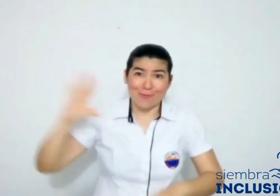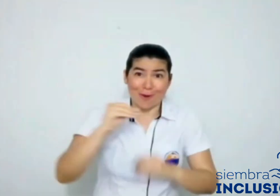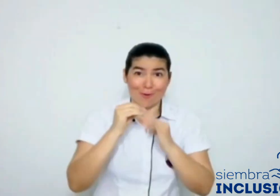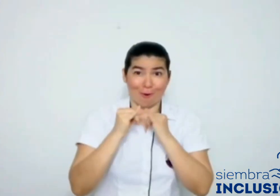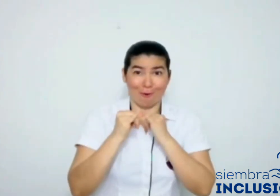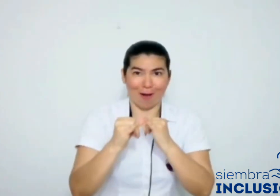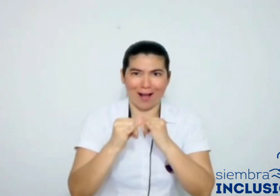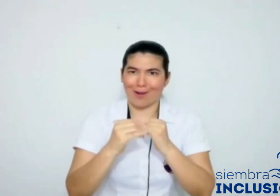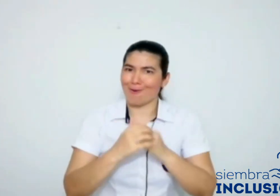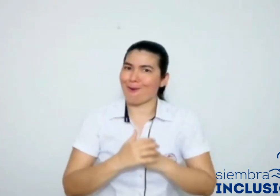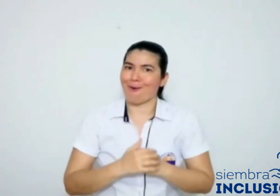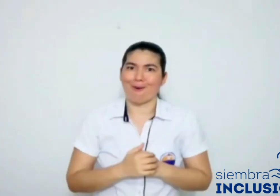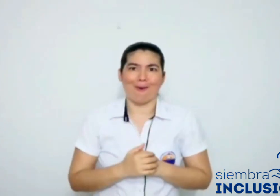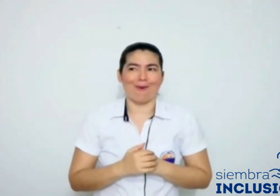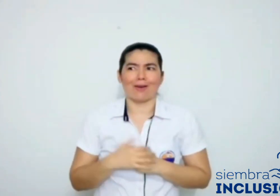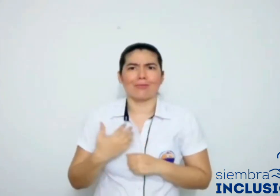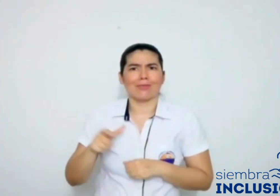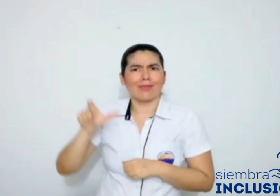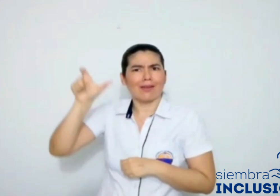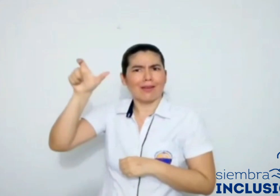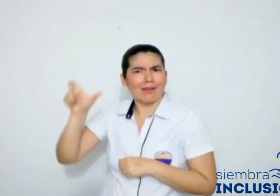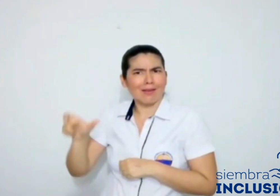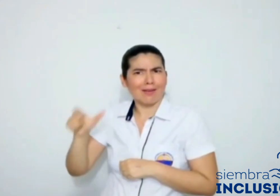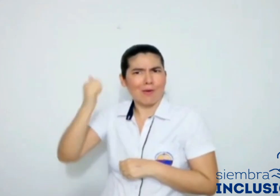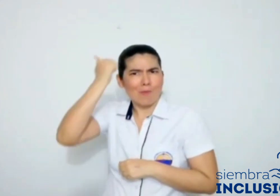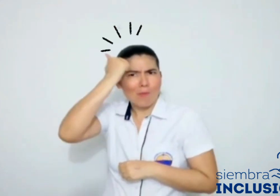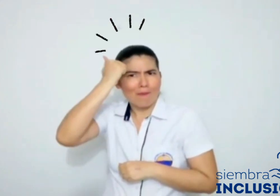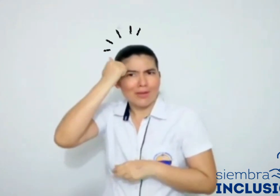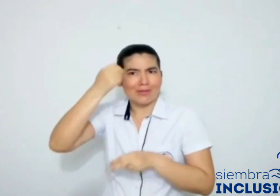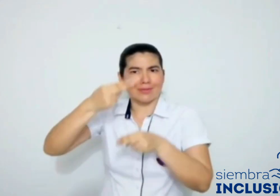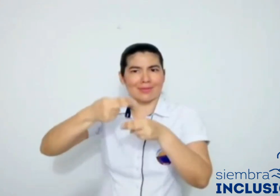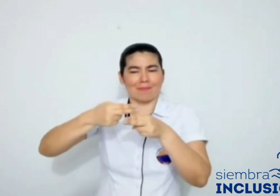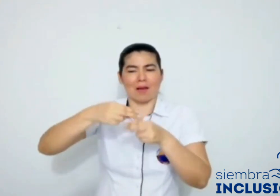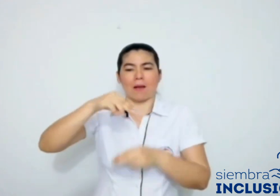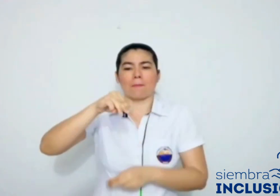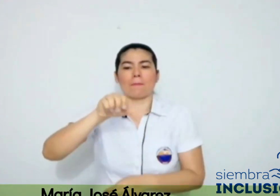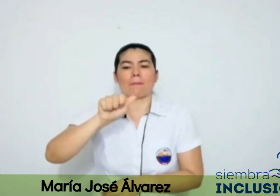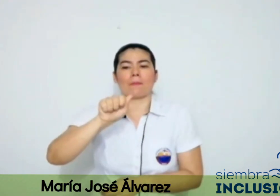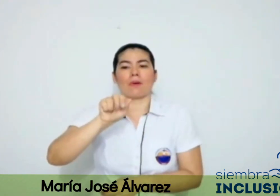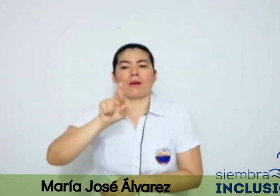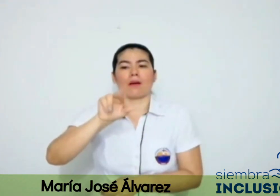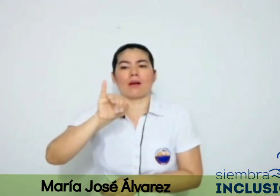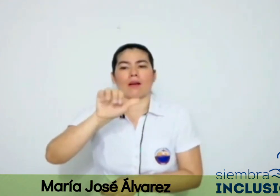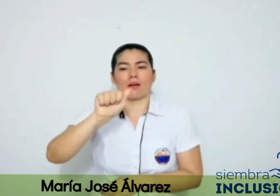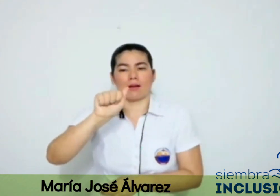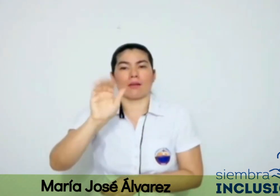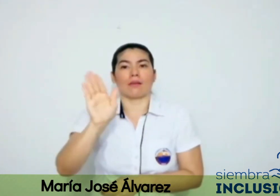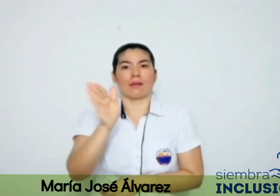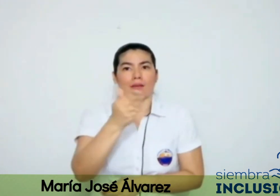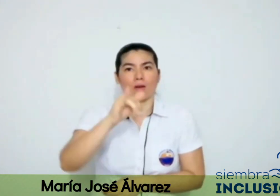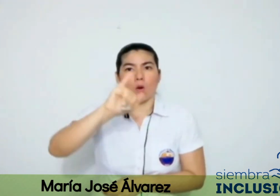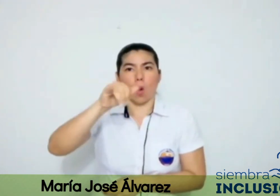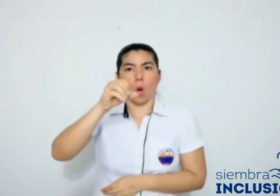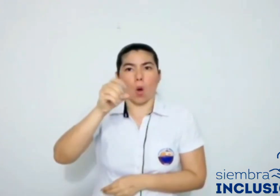desde sus aulas, como es el caso de María José Álvarez.